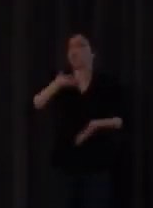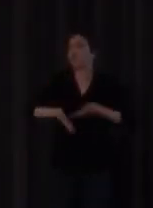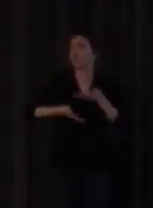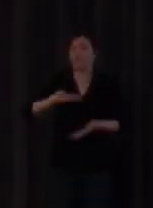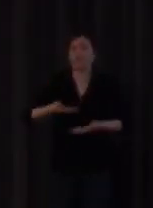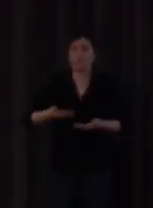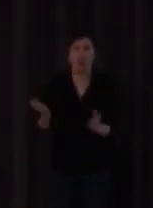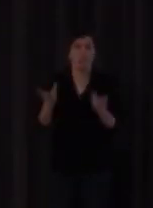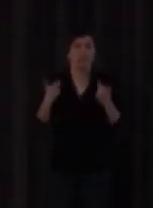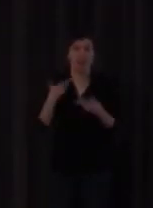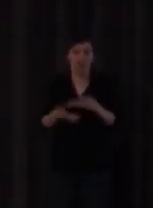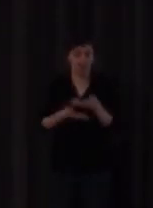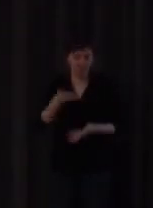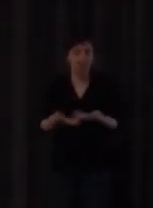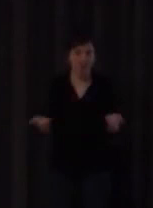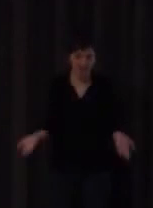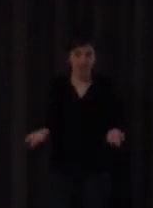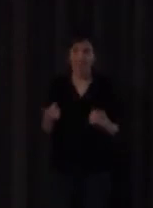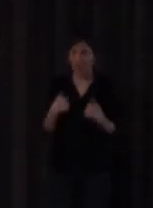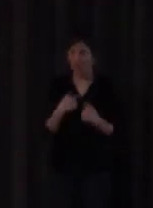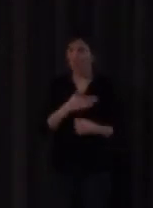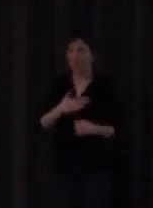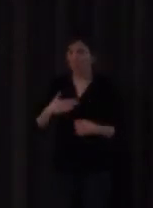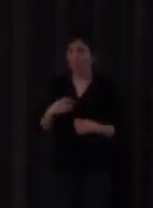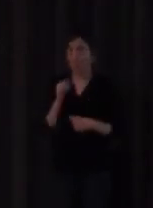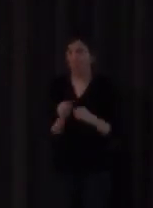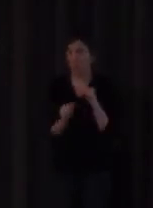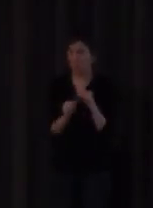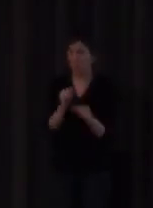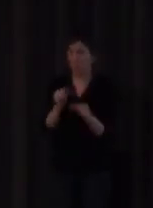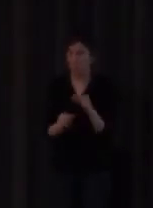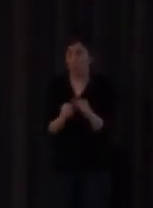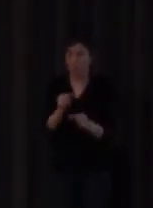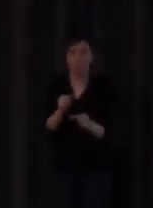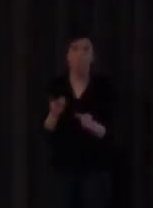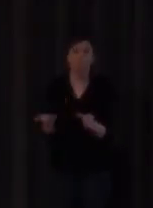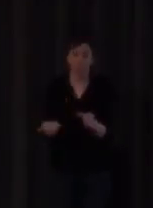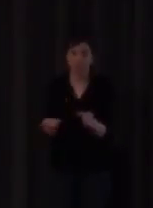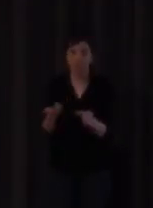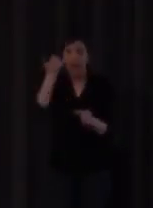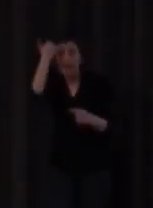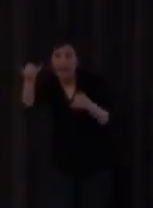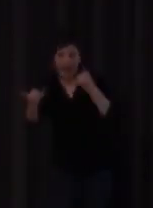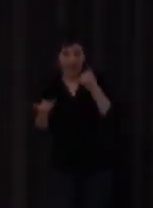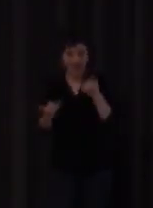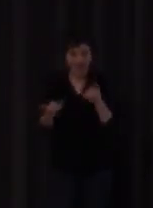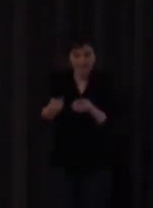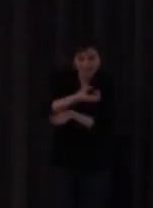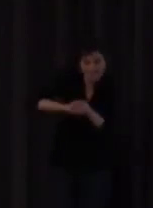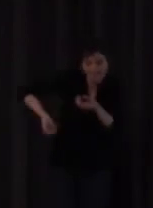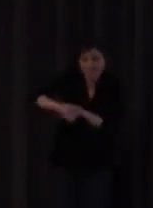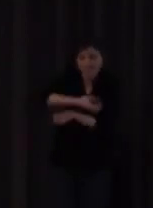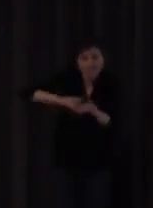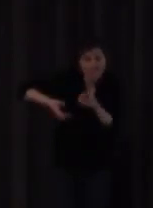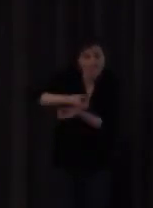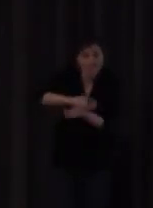normalmente vale y entonces estamos ahí poco a poco extrayendo ideas para bueno no será una